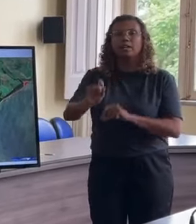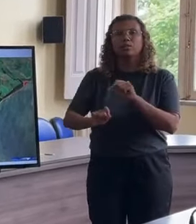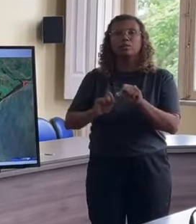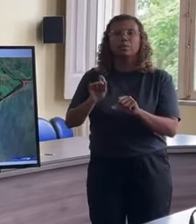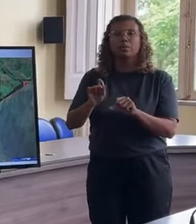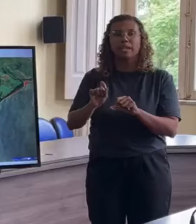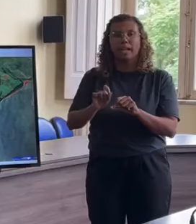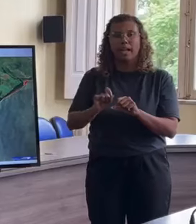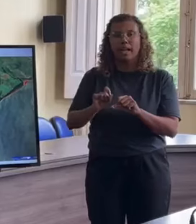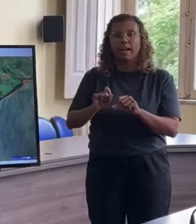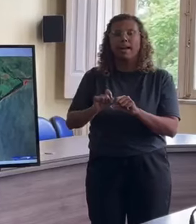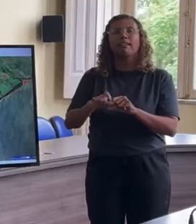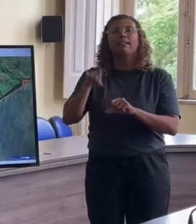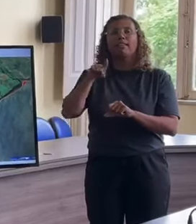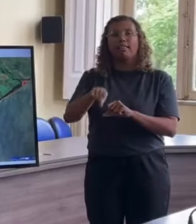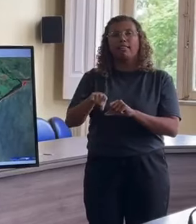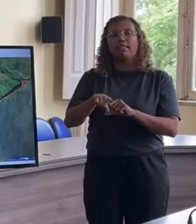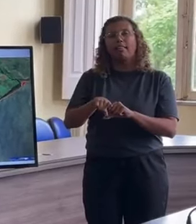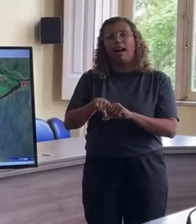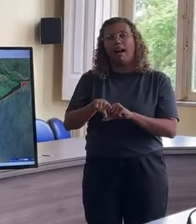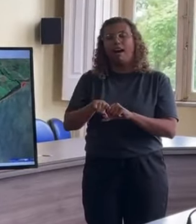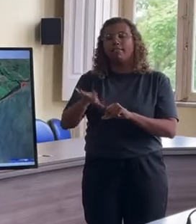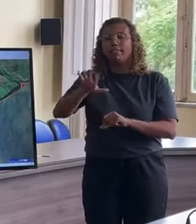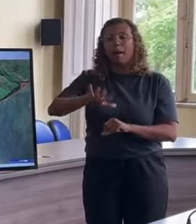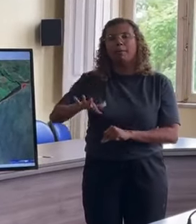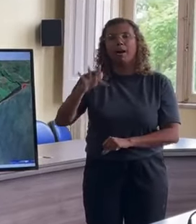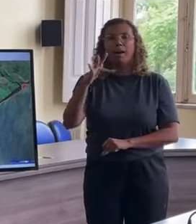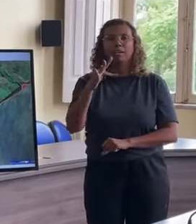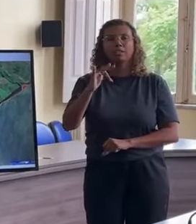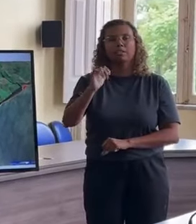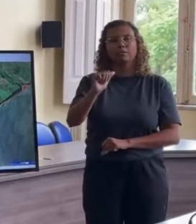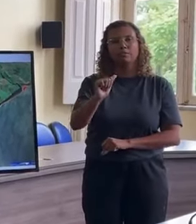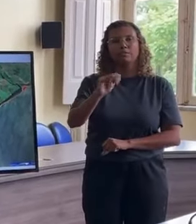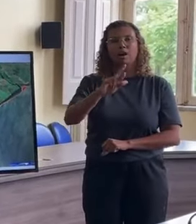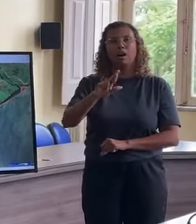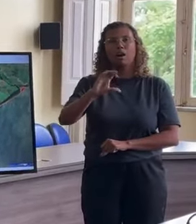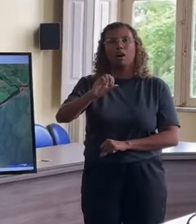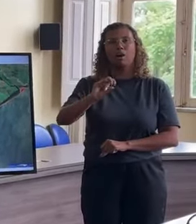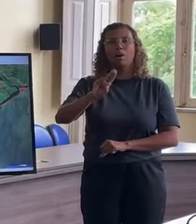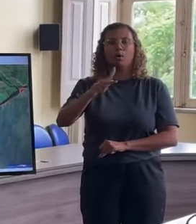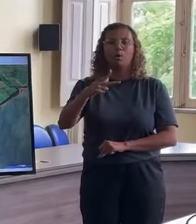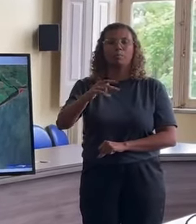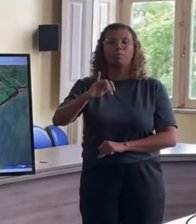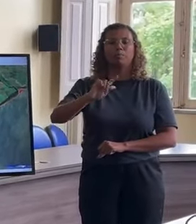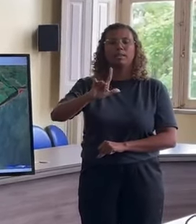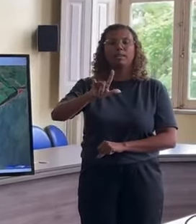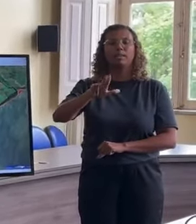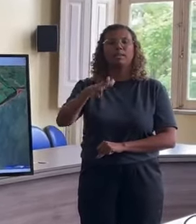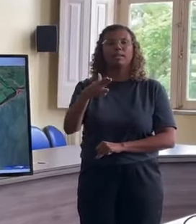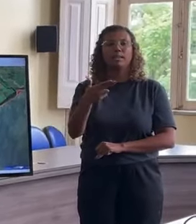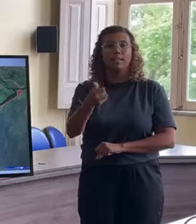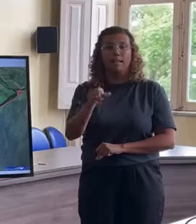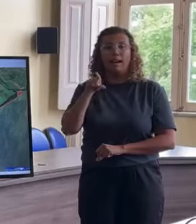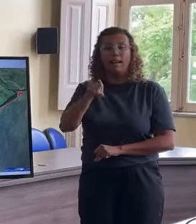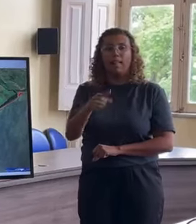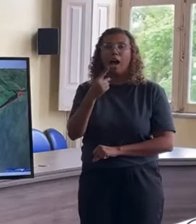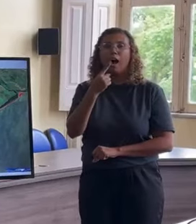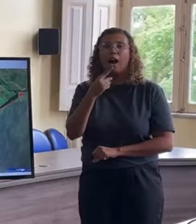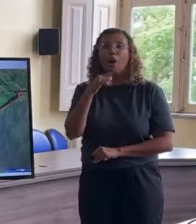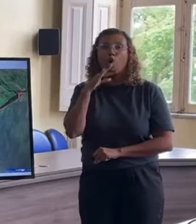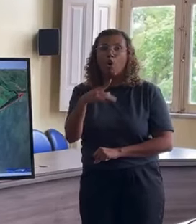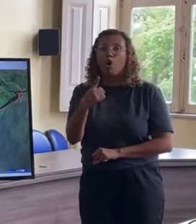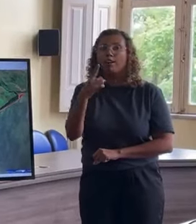farroupilha. Ali, farroupilha, colina do sol, um pedaço, ela está em laranja. Por quê, gente?